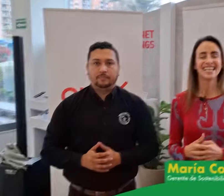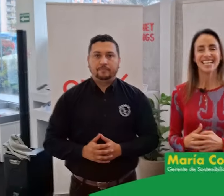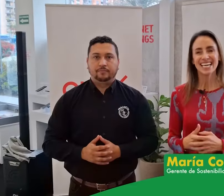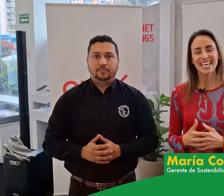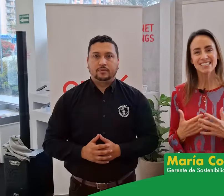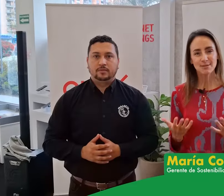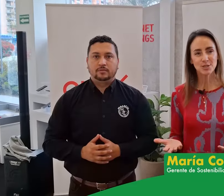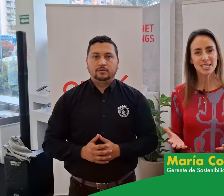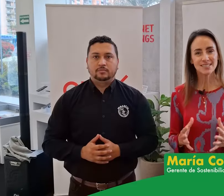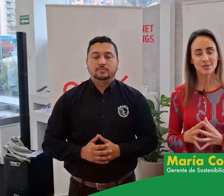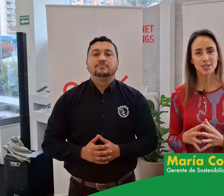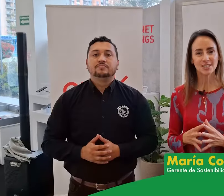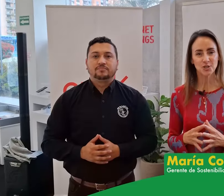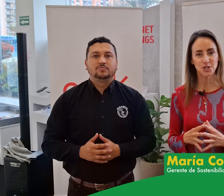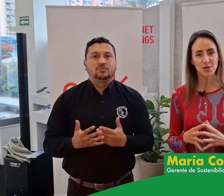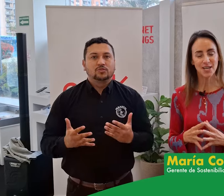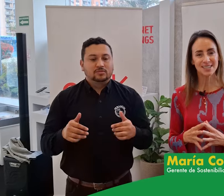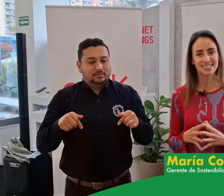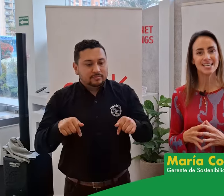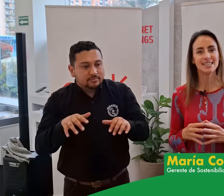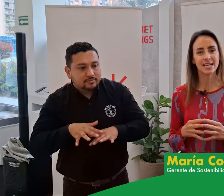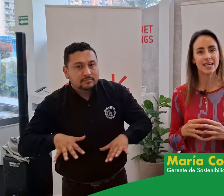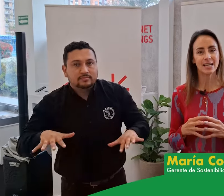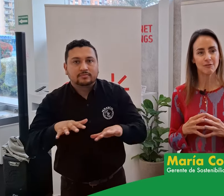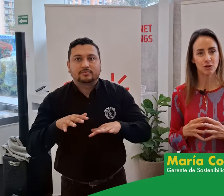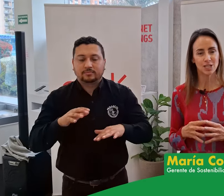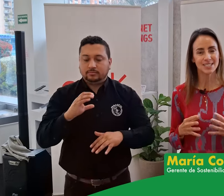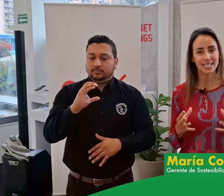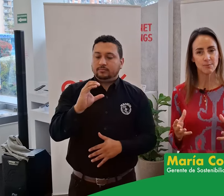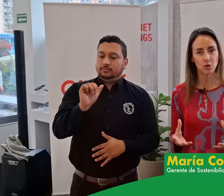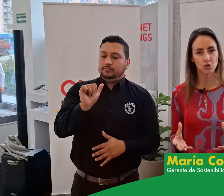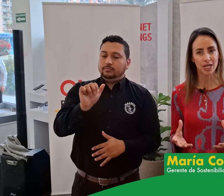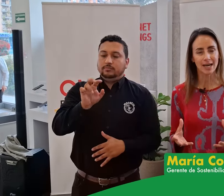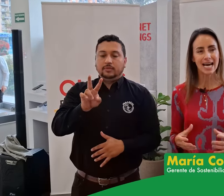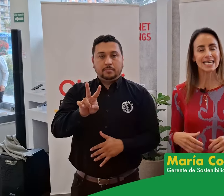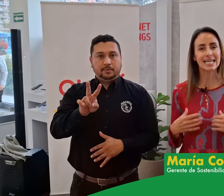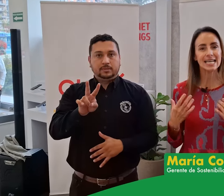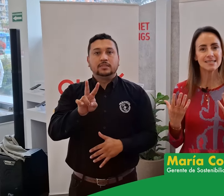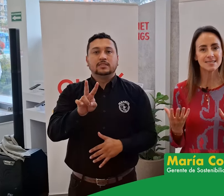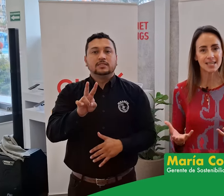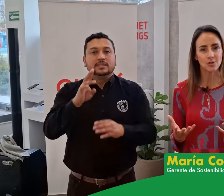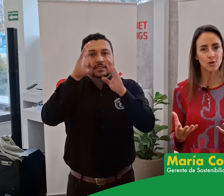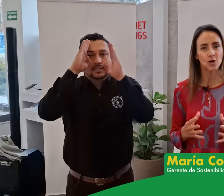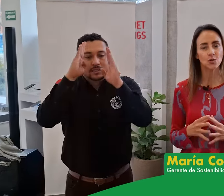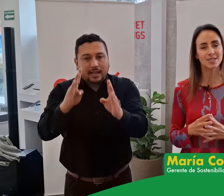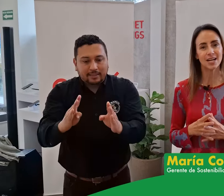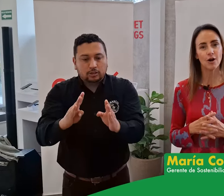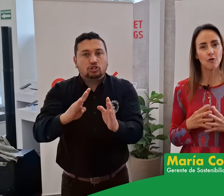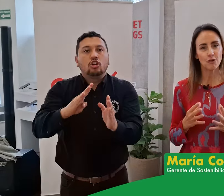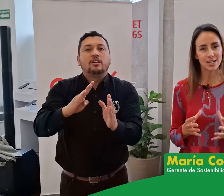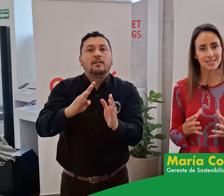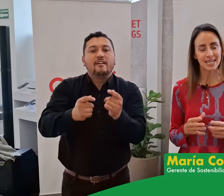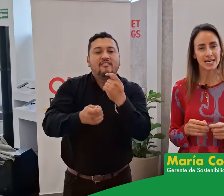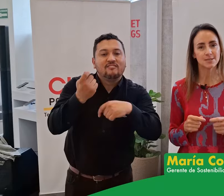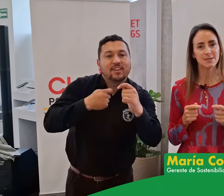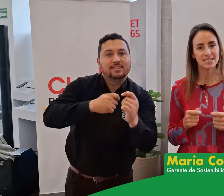Estamos en el Centro de Atención y Alimentas de la Floresta aquí en Bogotá, relanzando nuestra oferta especial